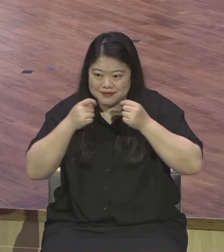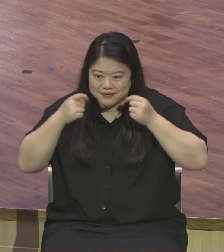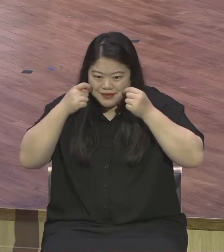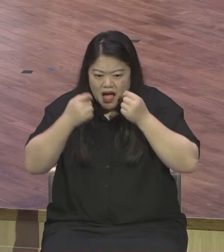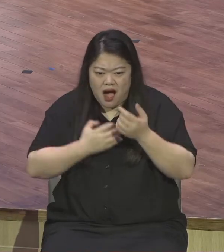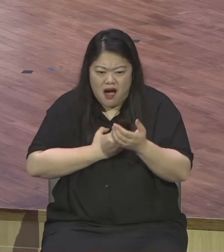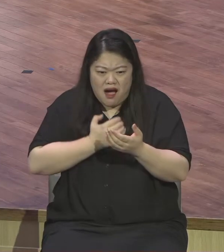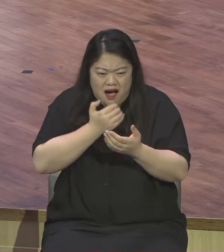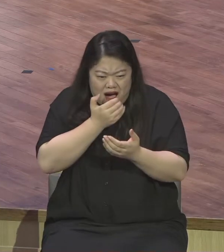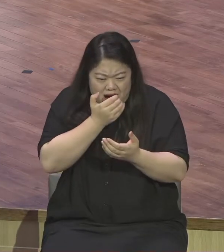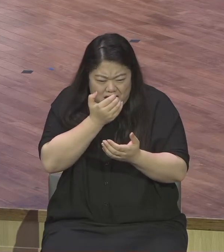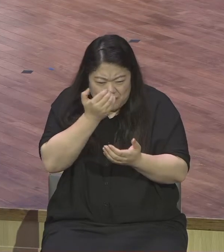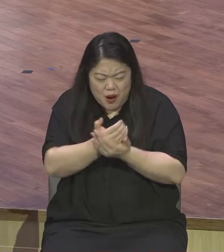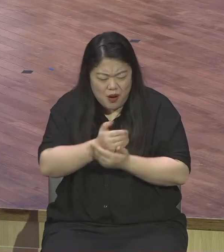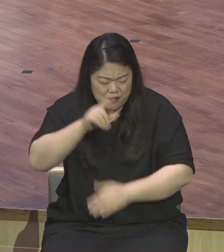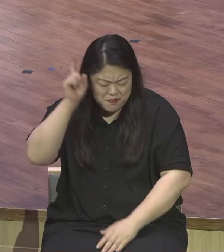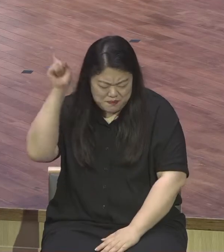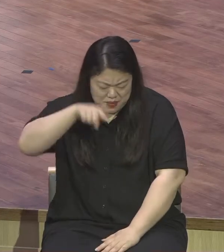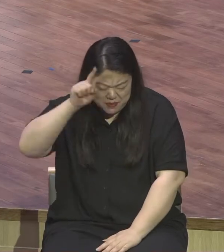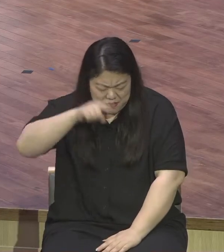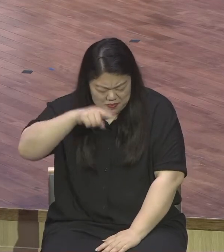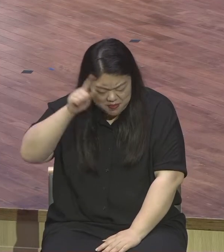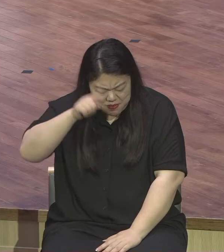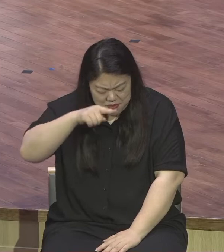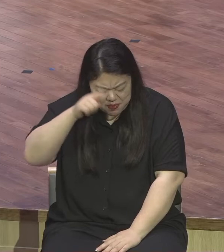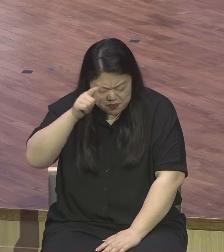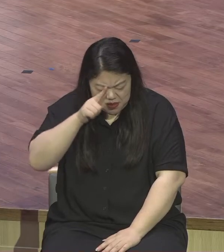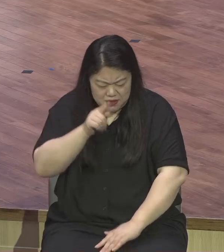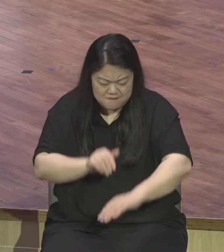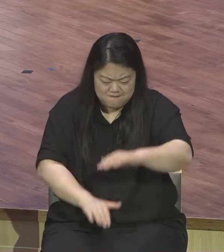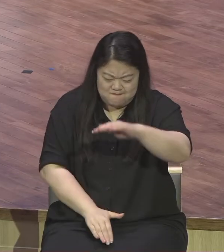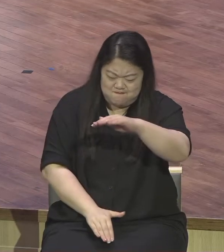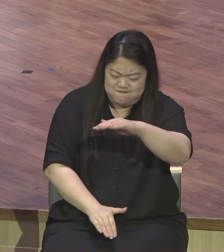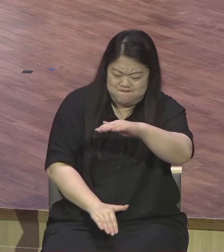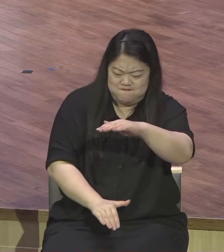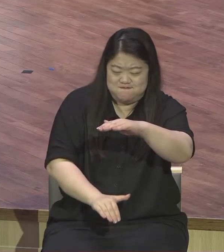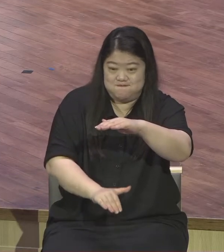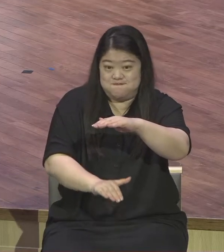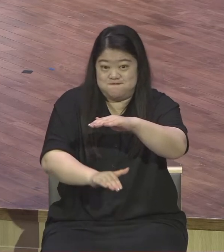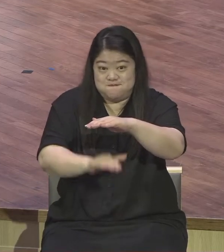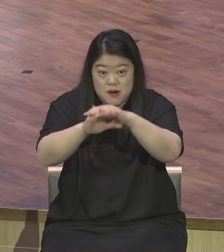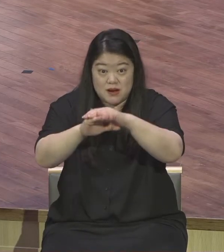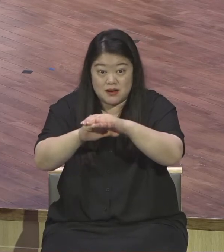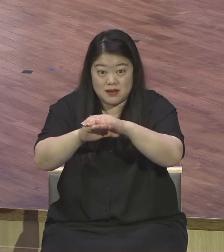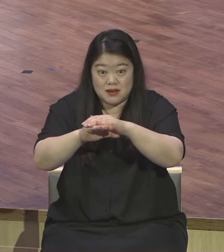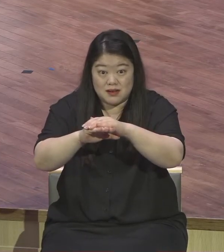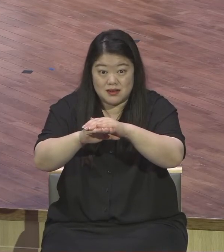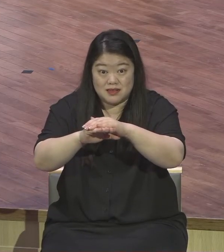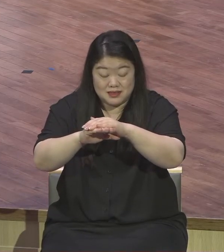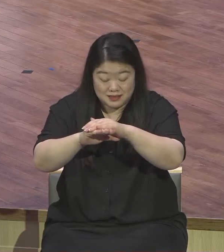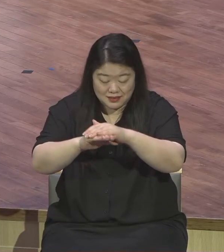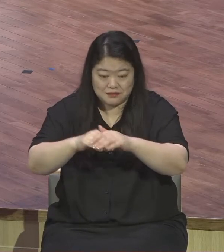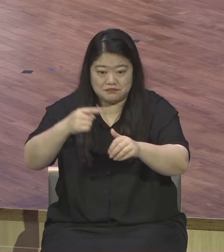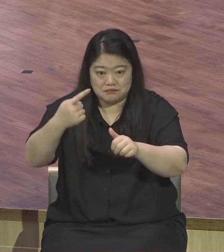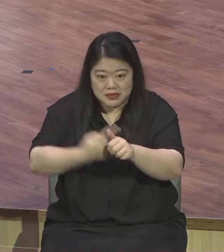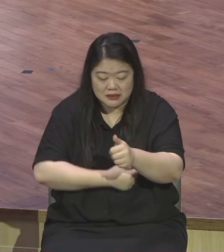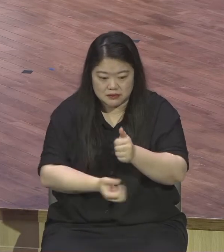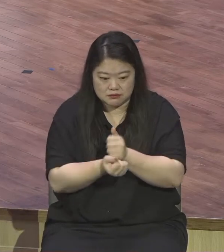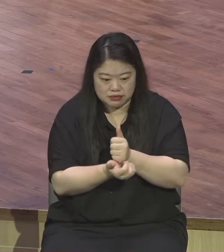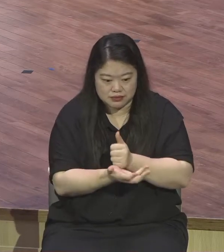보금이 주는 감동이 날마다 날마다 충만해서 하나님 나라 확장 2, 3, 7 나라 5천 종족 살려는 이